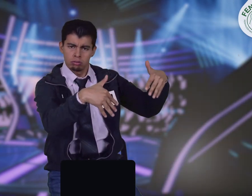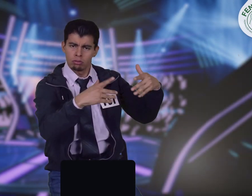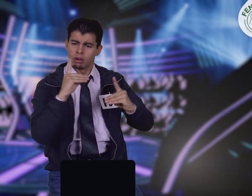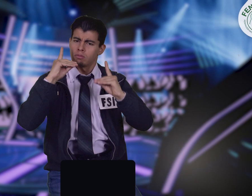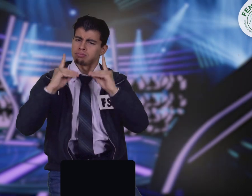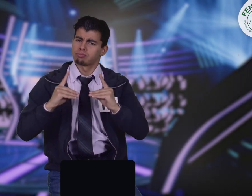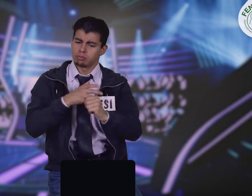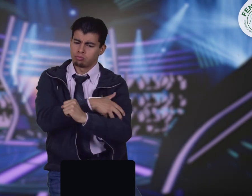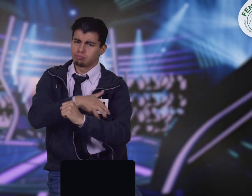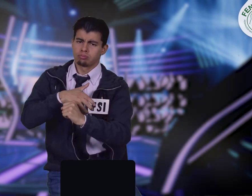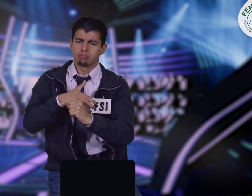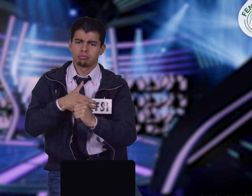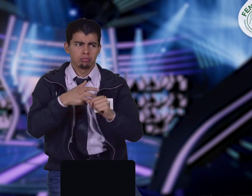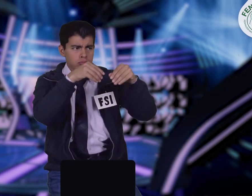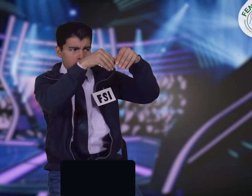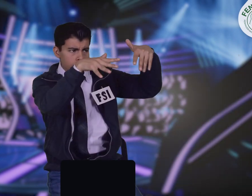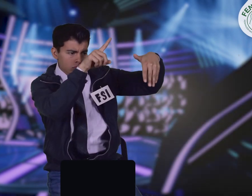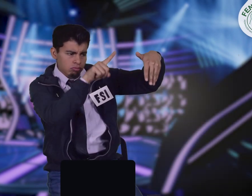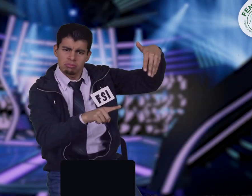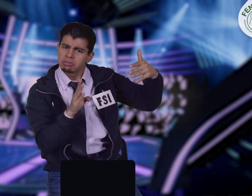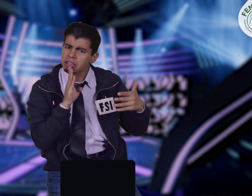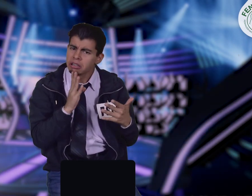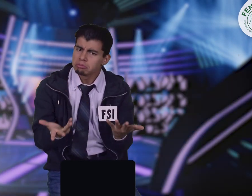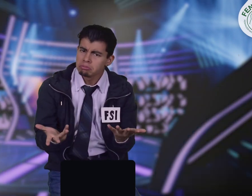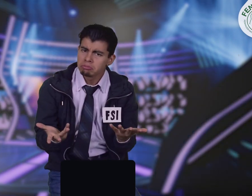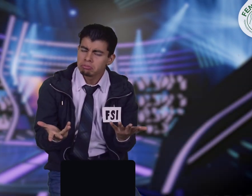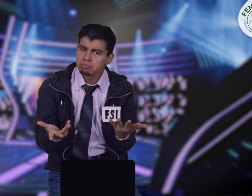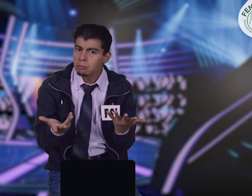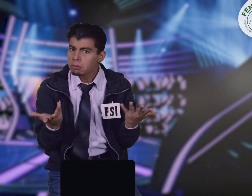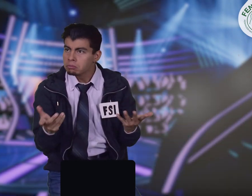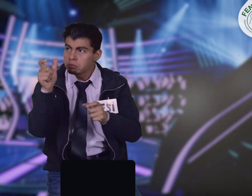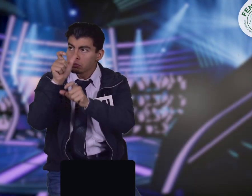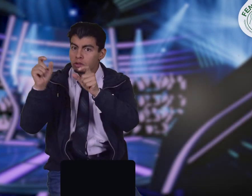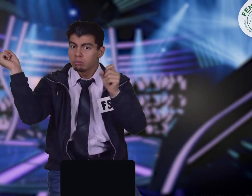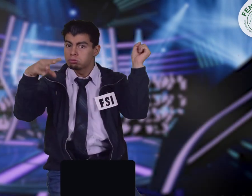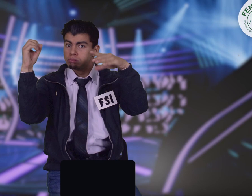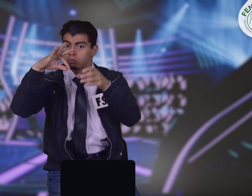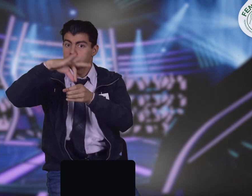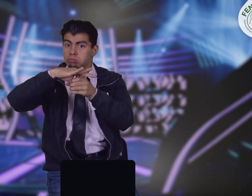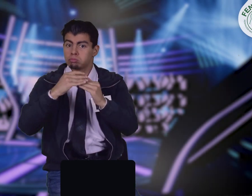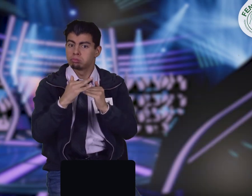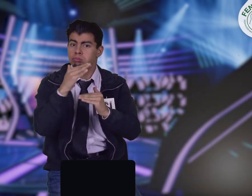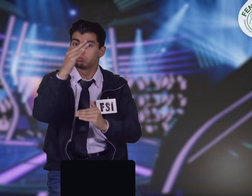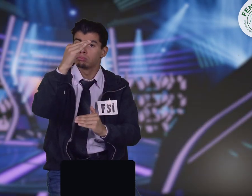¿cuál es el órgano de mayor poder de decisión? Bueno, ¿cuál de todas las opciones es la correcta?